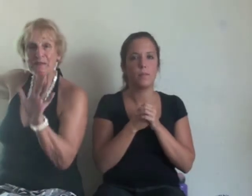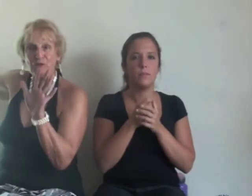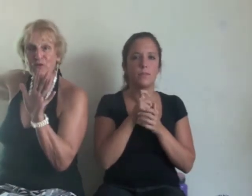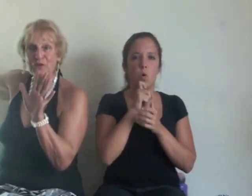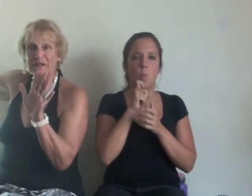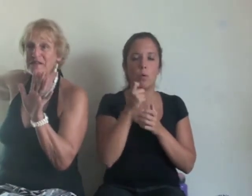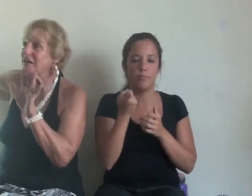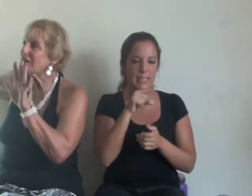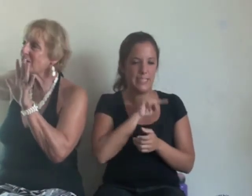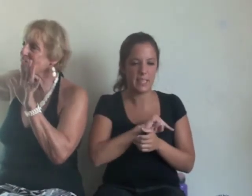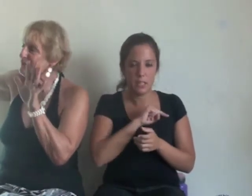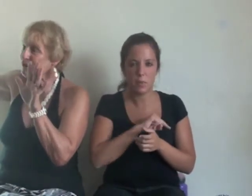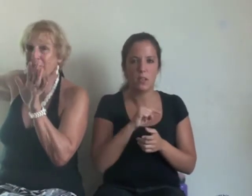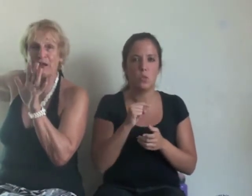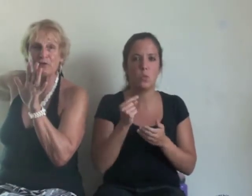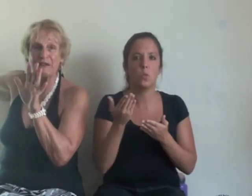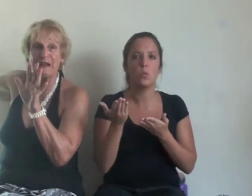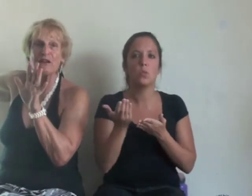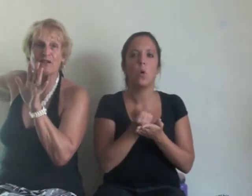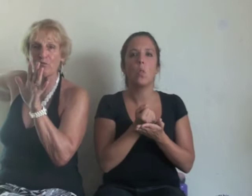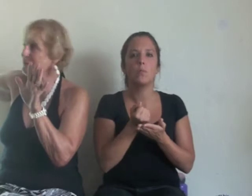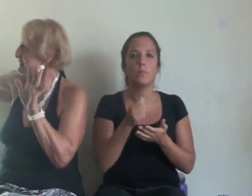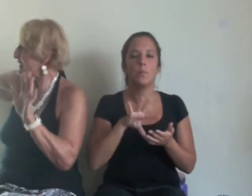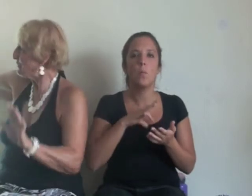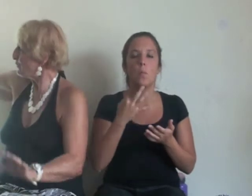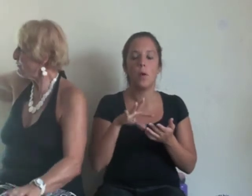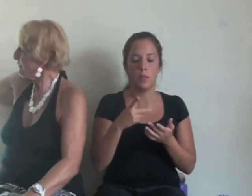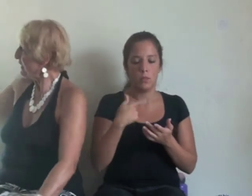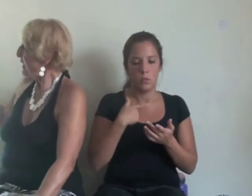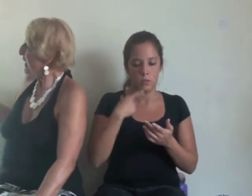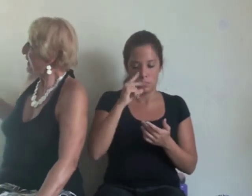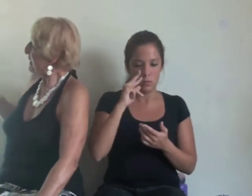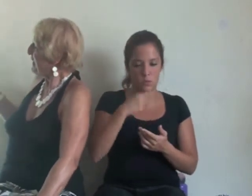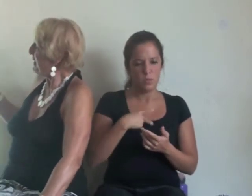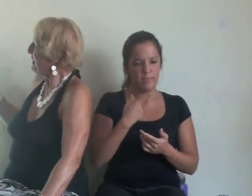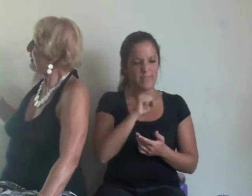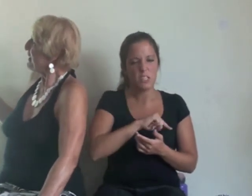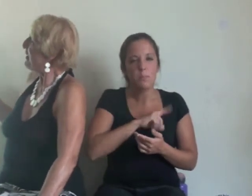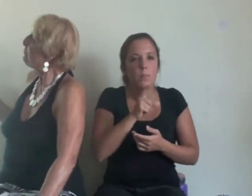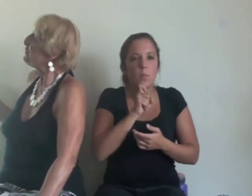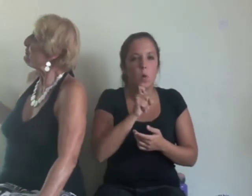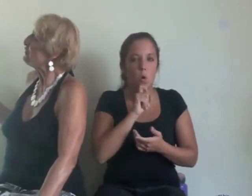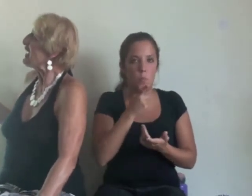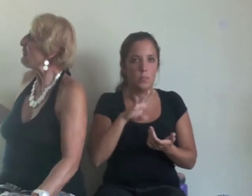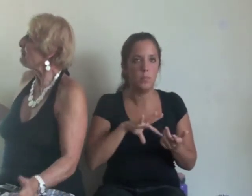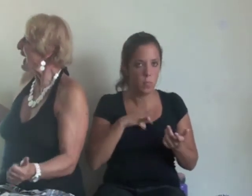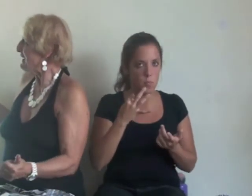emociones. Se puede preguntar, ¿cómo me siento? Y podemos hablar